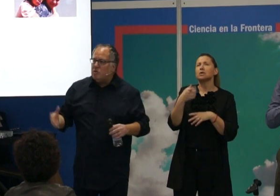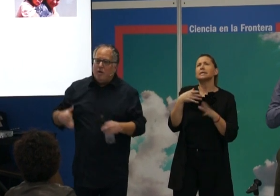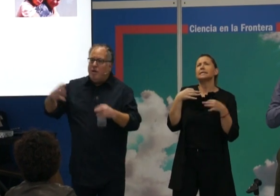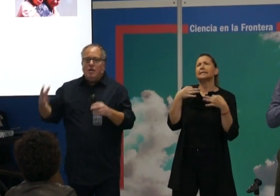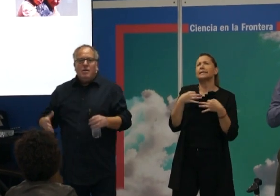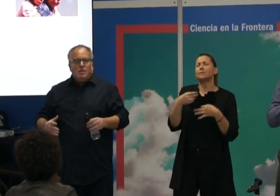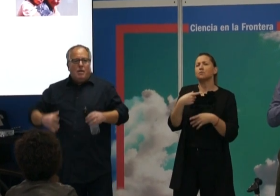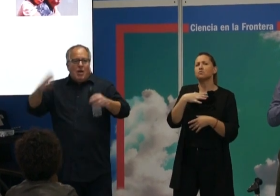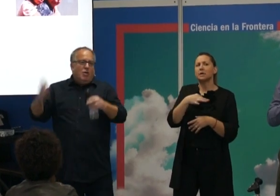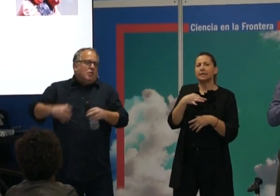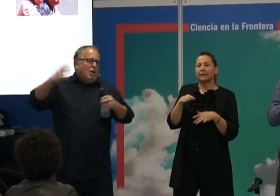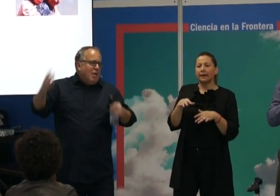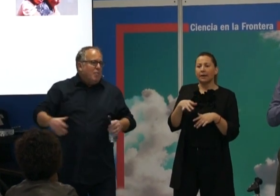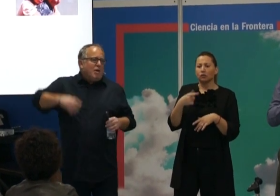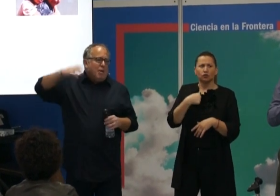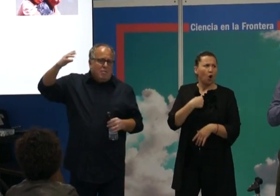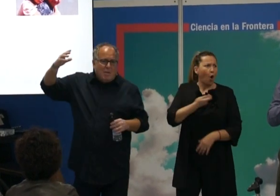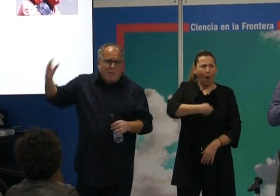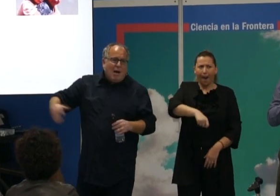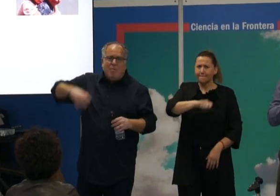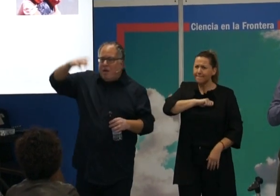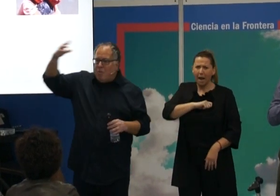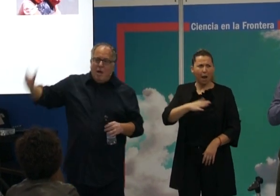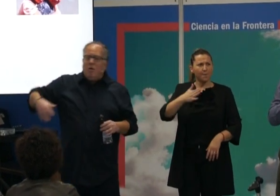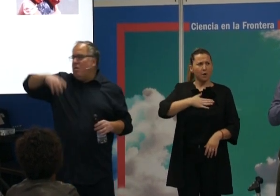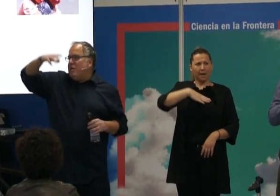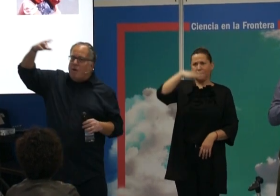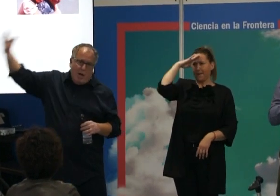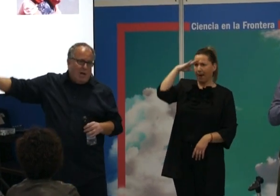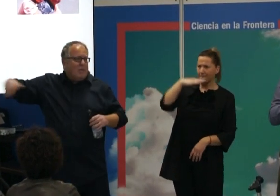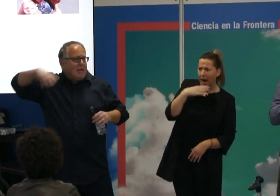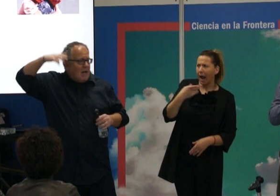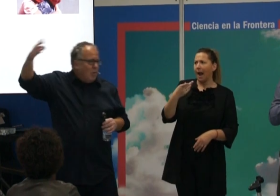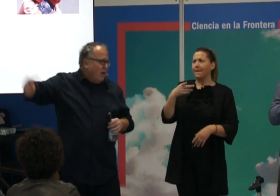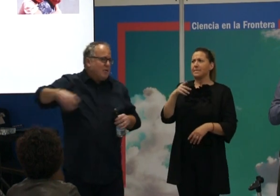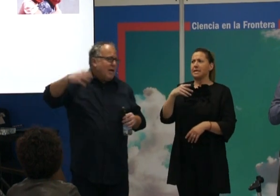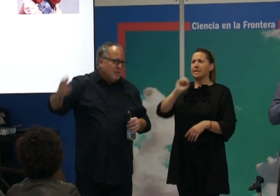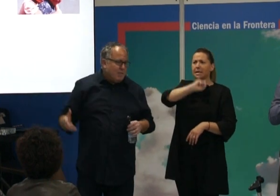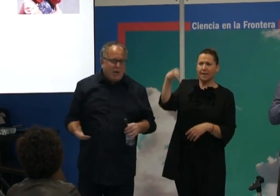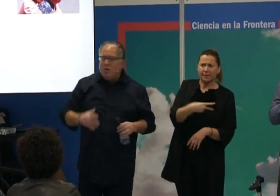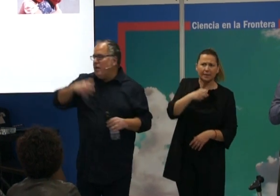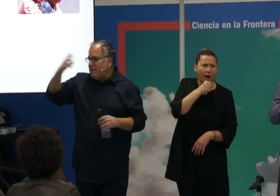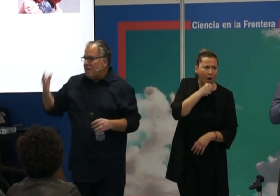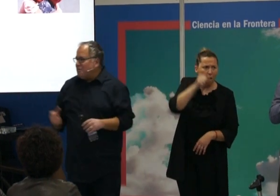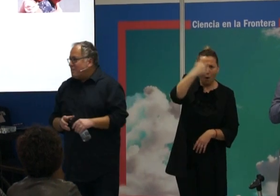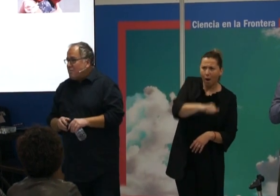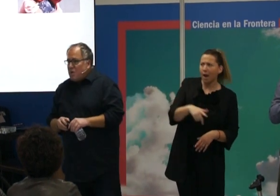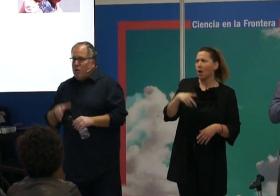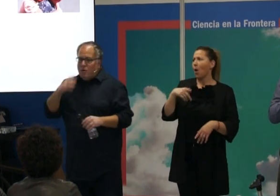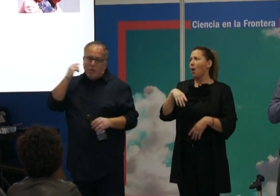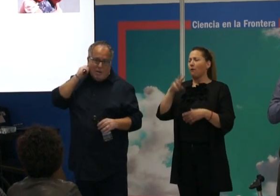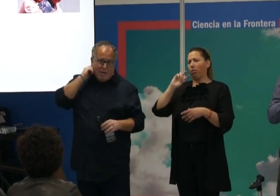de decir, bueno, yo soy español de toda la vida porque mi papá, mi abuelo, mis abuelos, mis abuelos serán españoles y tal.